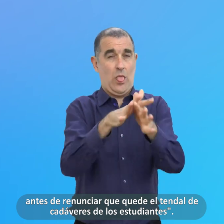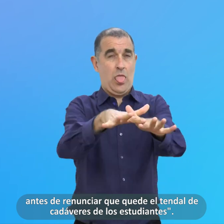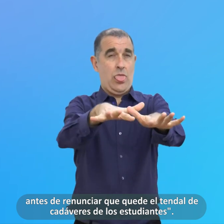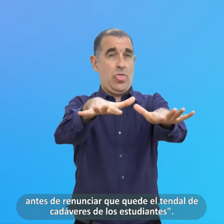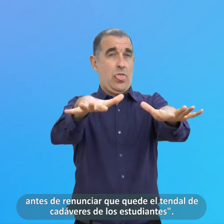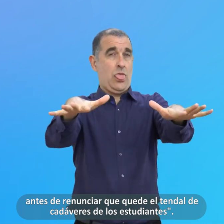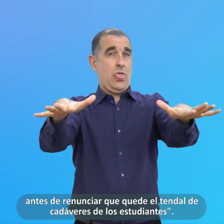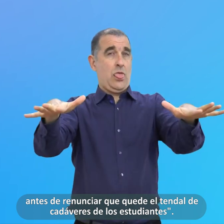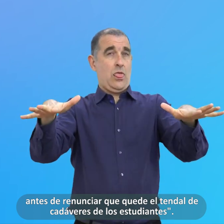Estudiantes